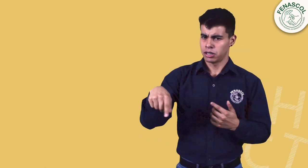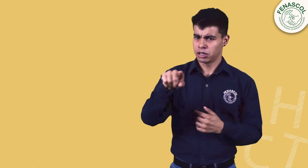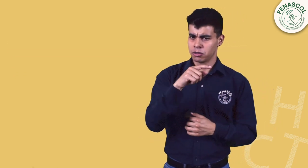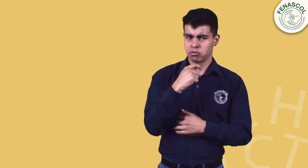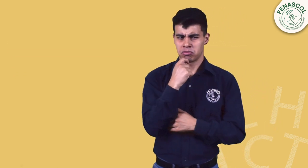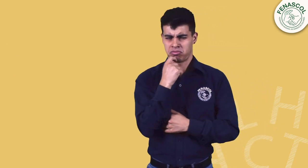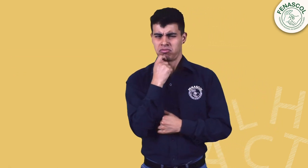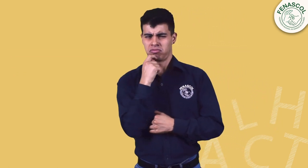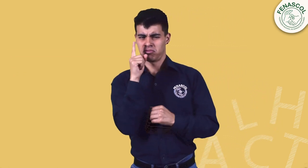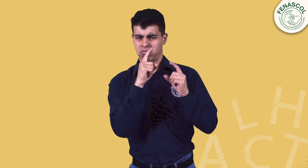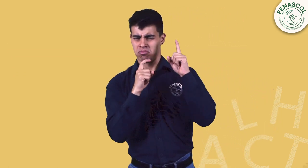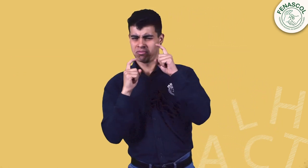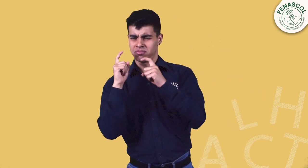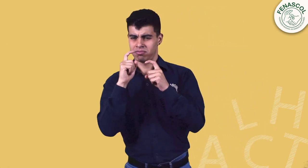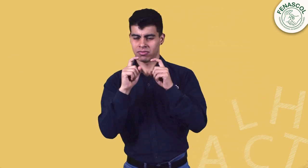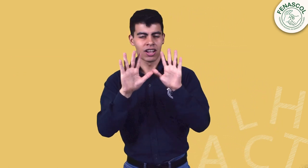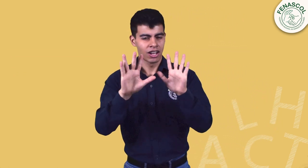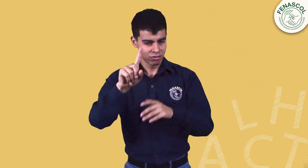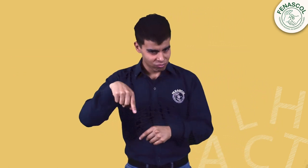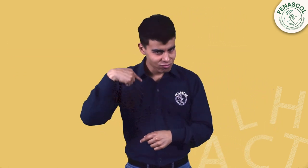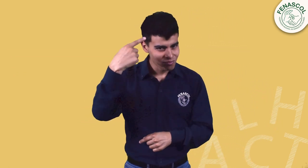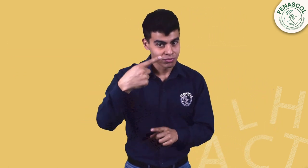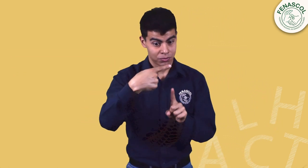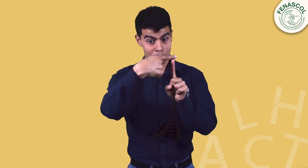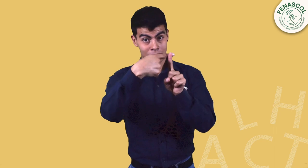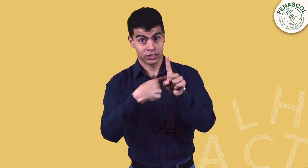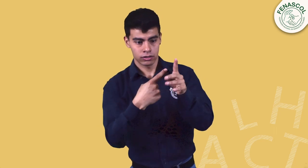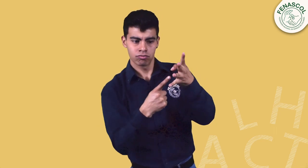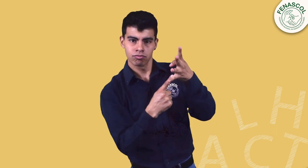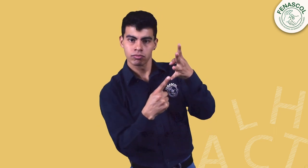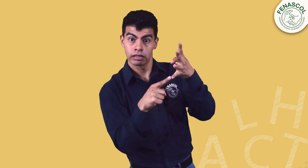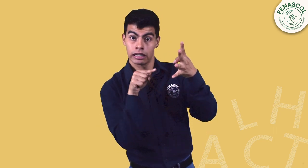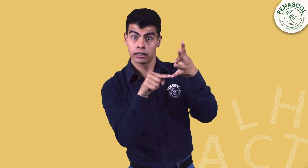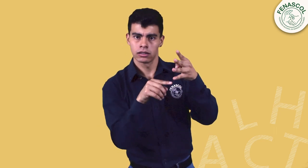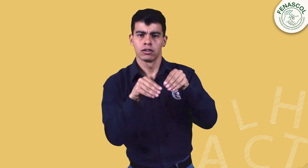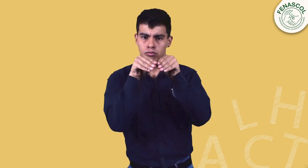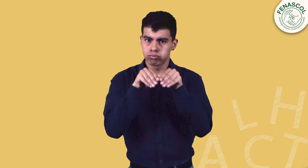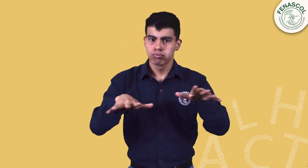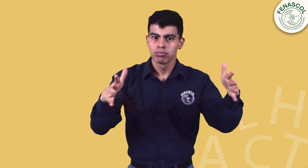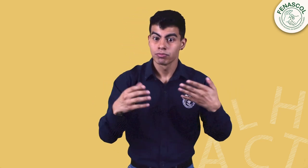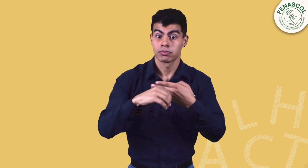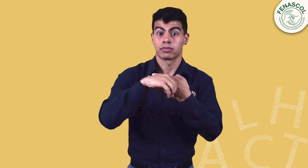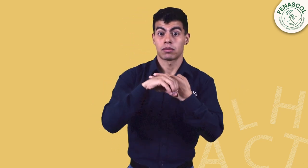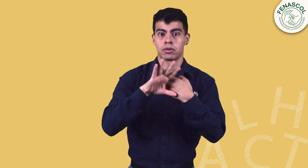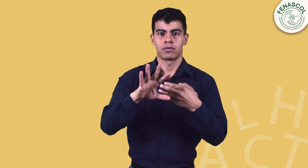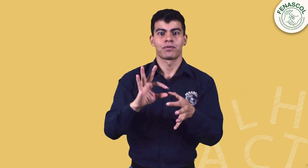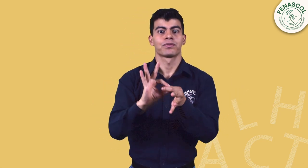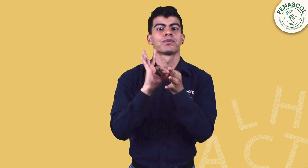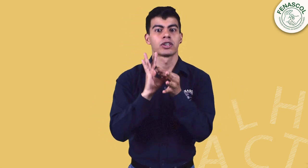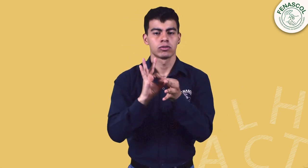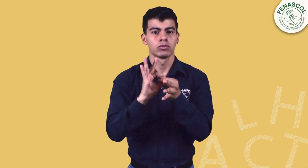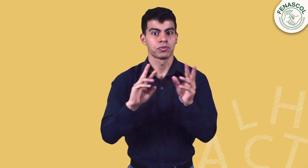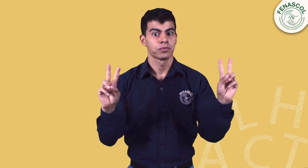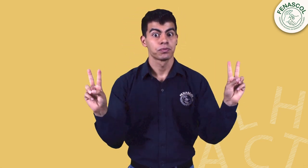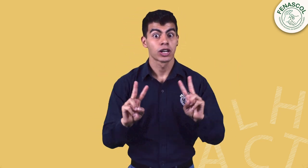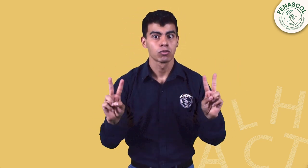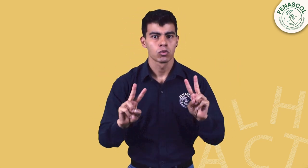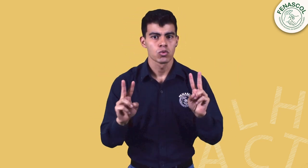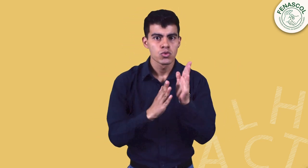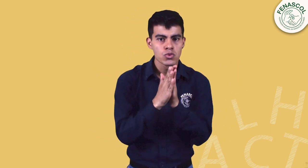¿Aún sigues pensando en el tema? Bueno, recuerda que la última semana del mes tendremos el Instagram Live desde la cuenta de Fenascol. Así que no